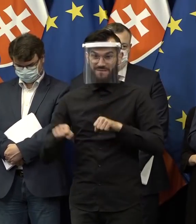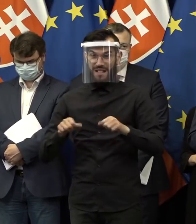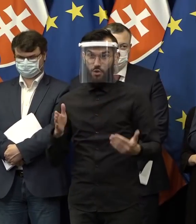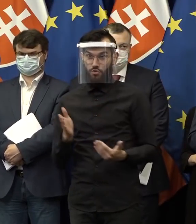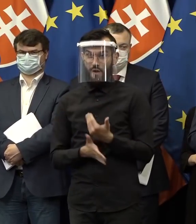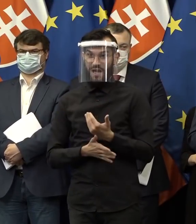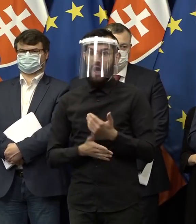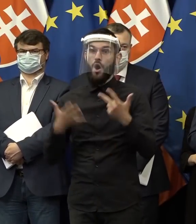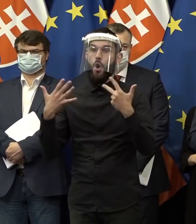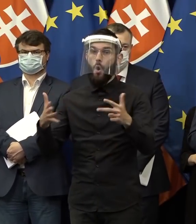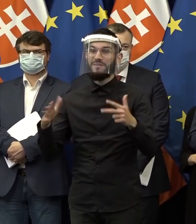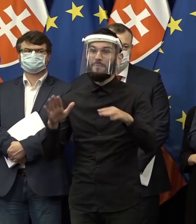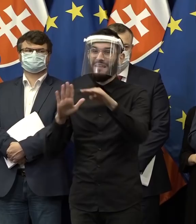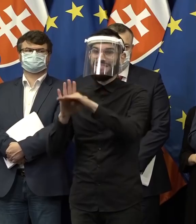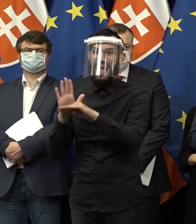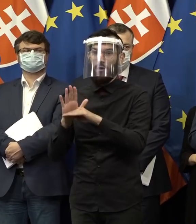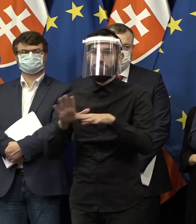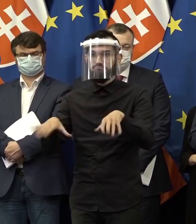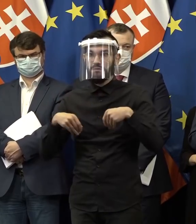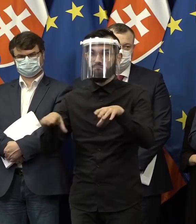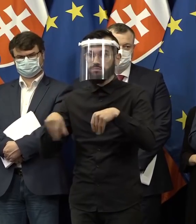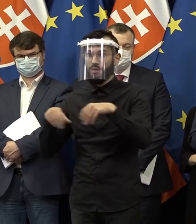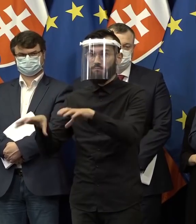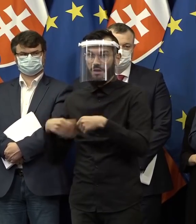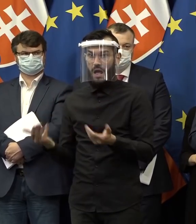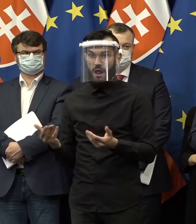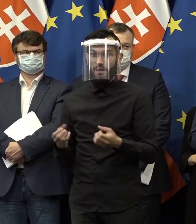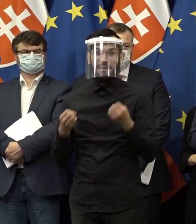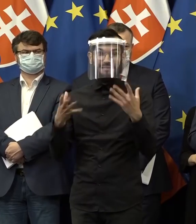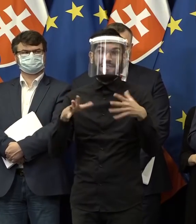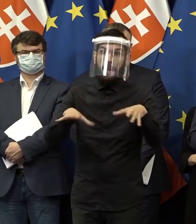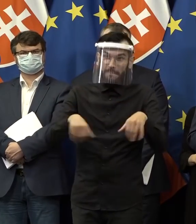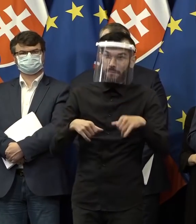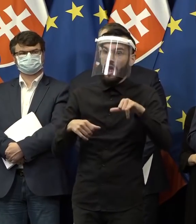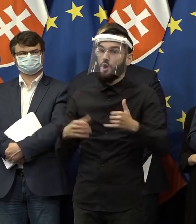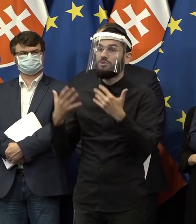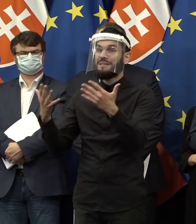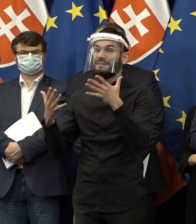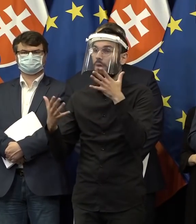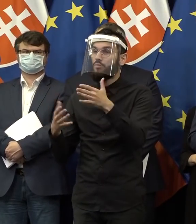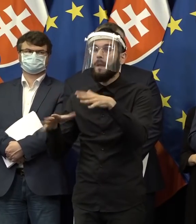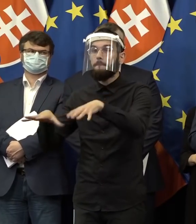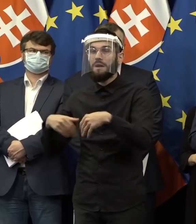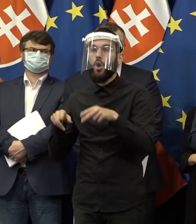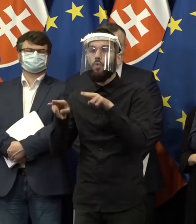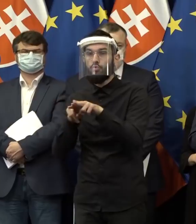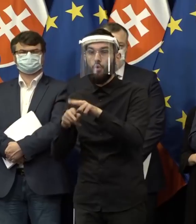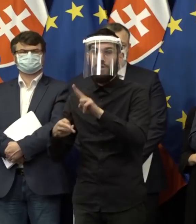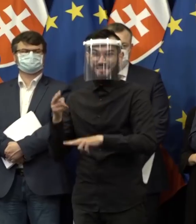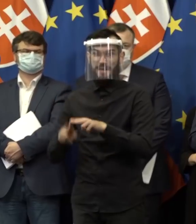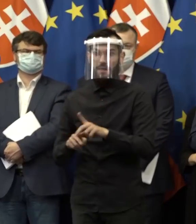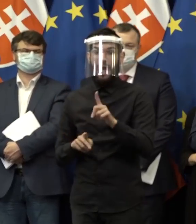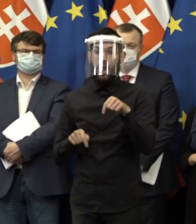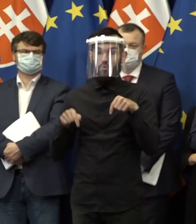18 zákonov. Týchto 18 zákon, kde sa bolo prijatých, 10 sa príjme teraz útorok v stredu, ale bolo pripravených